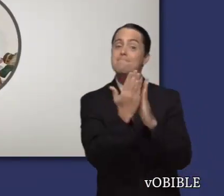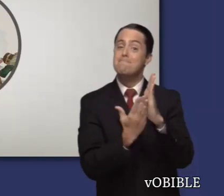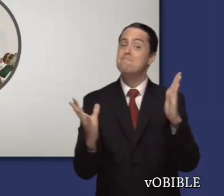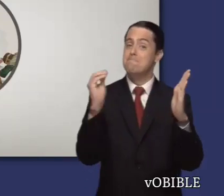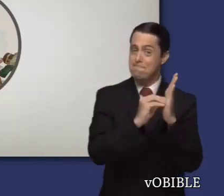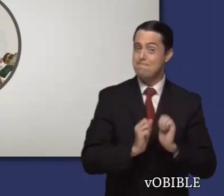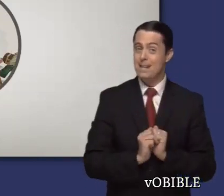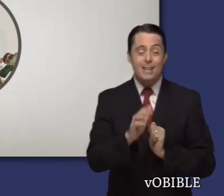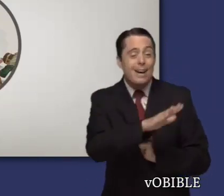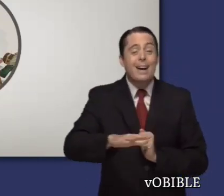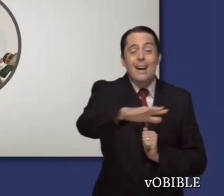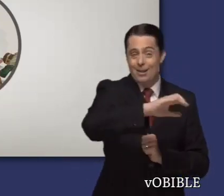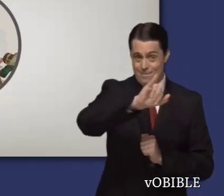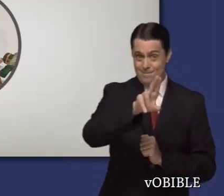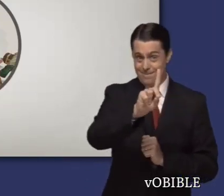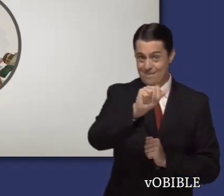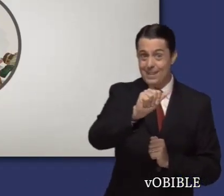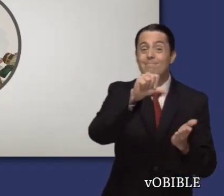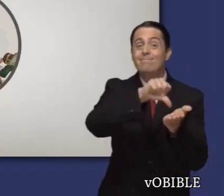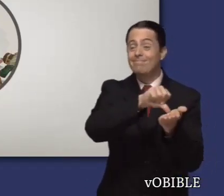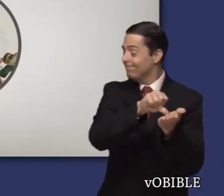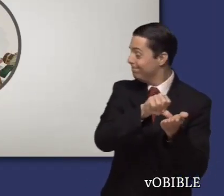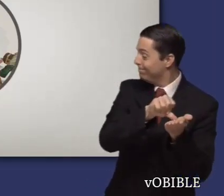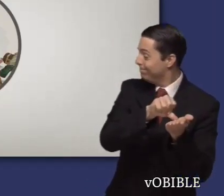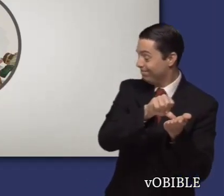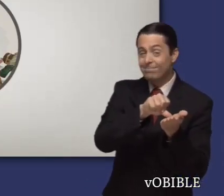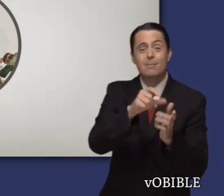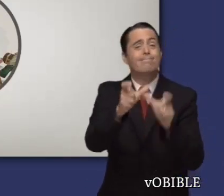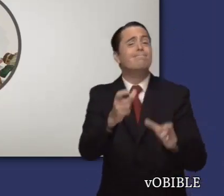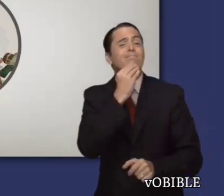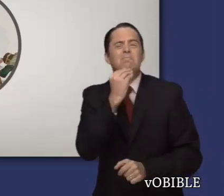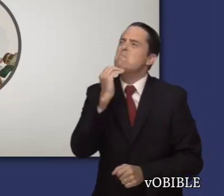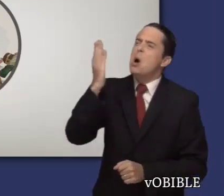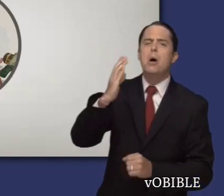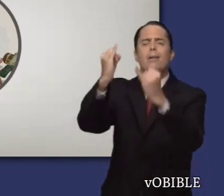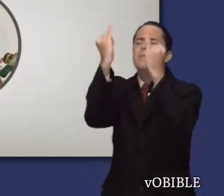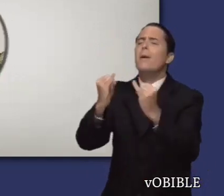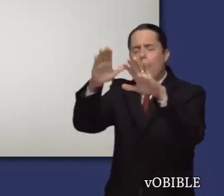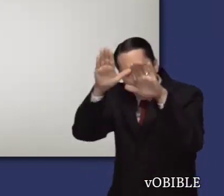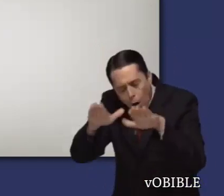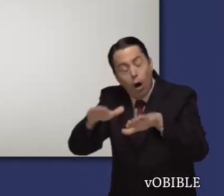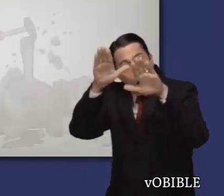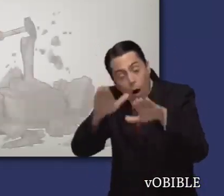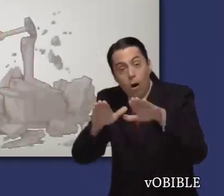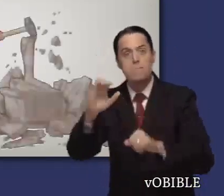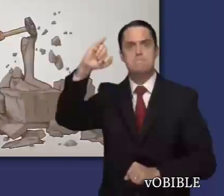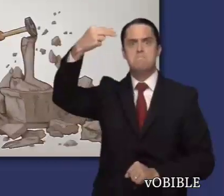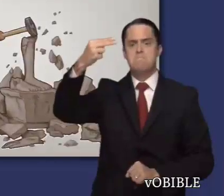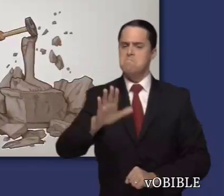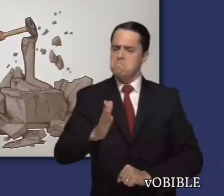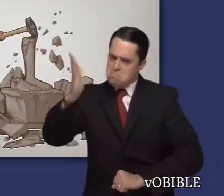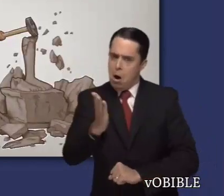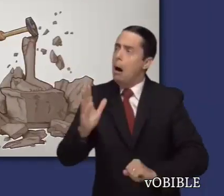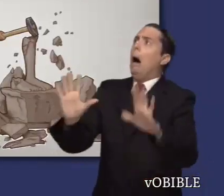aumentando en Jerusalén y Judá, Jehová no permitirá que persista la conducta rebelde del pueblo. La única esperanza